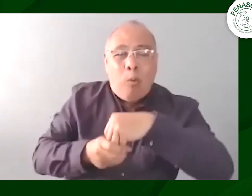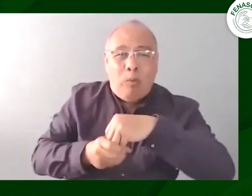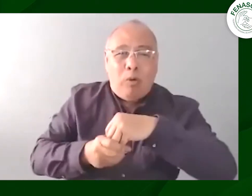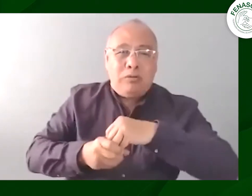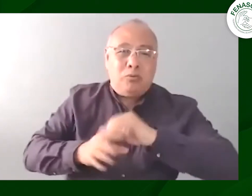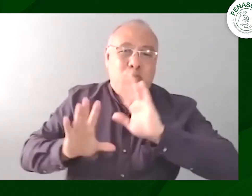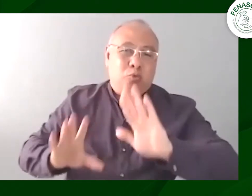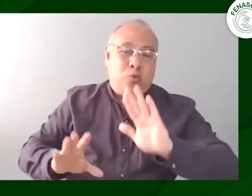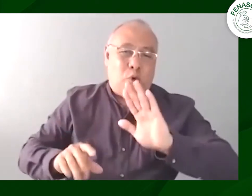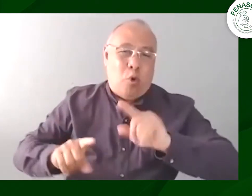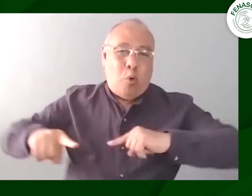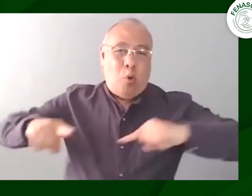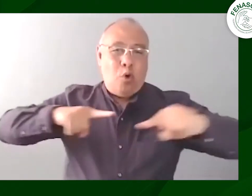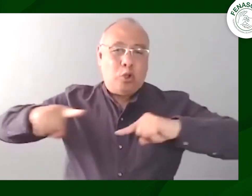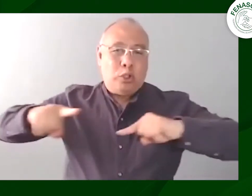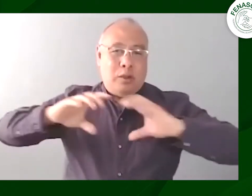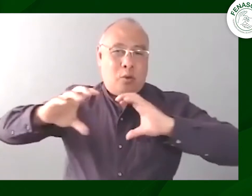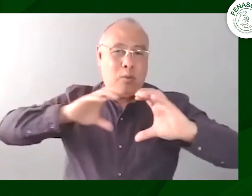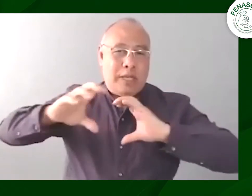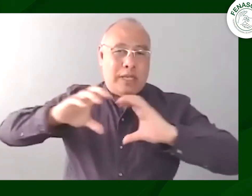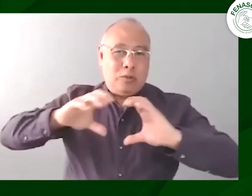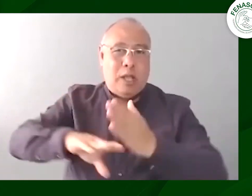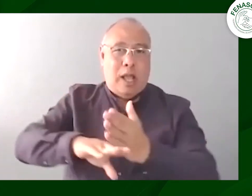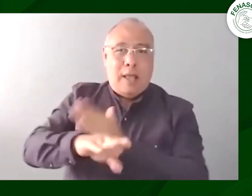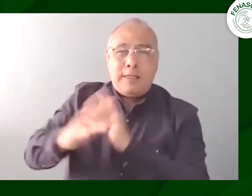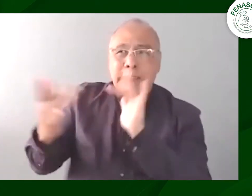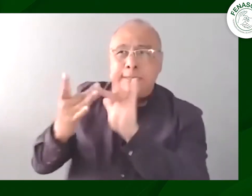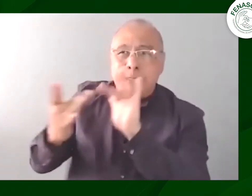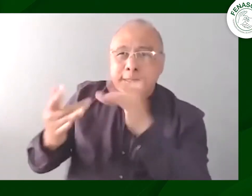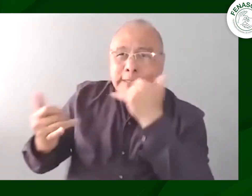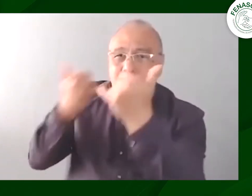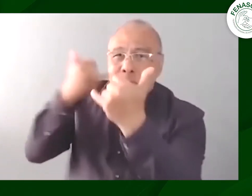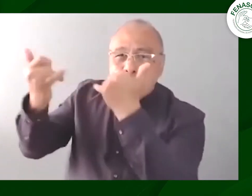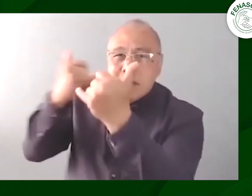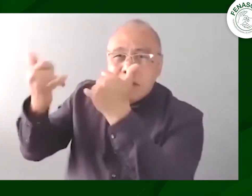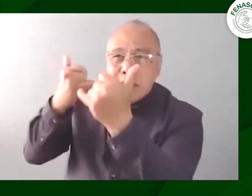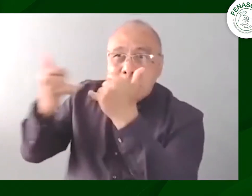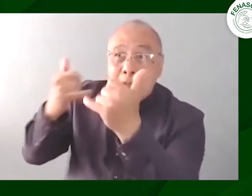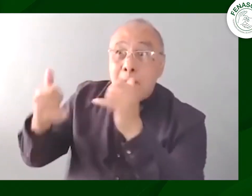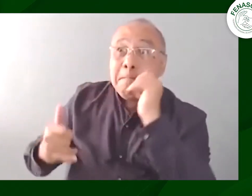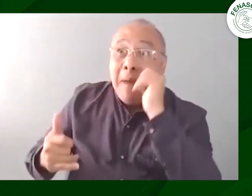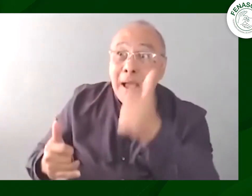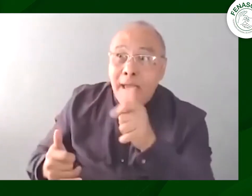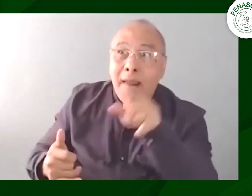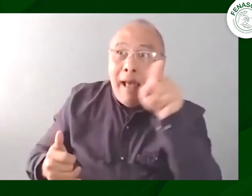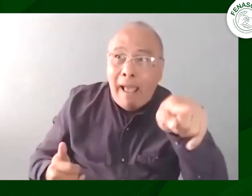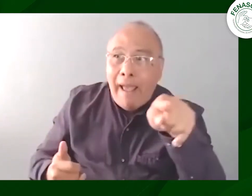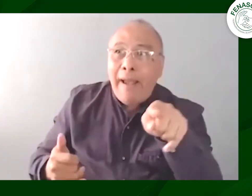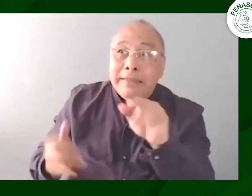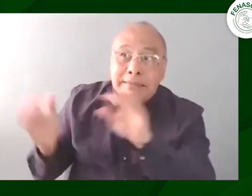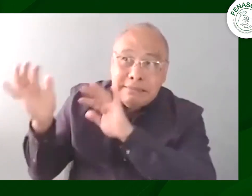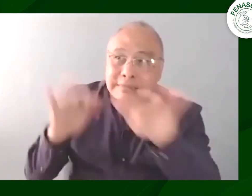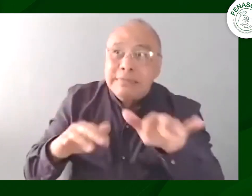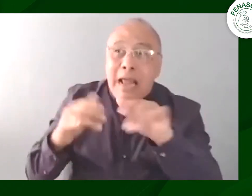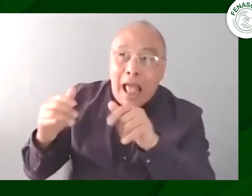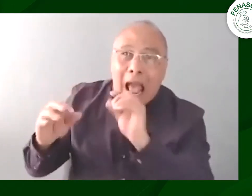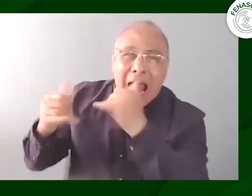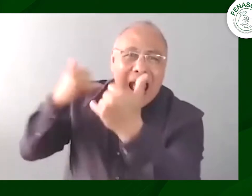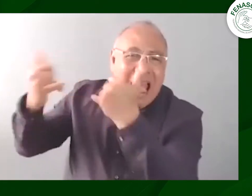y eso es algo que no se dio en ese momento decir bueno llegaron estos cinco intérpretes sino que también se dio desde mucho tiempo